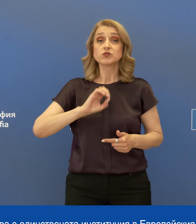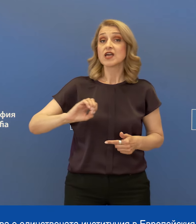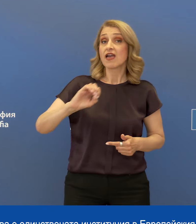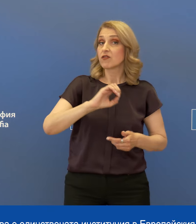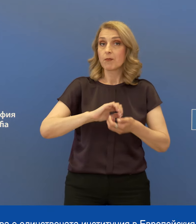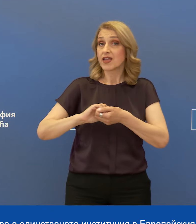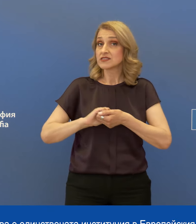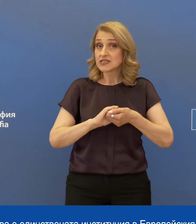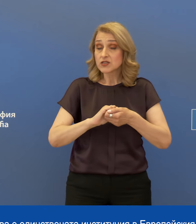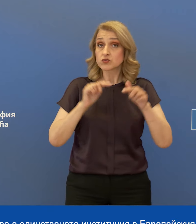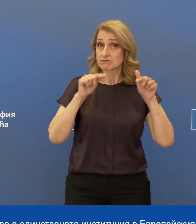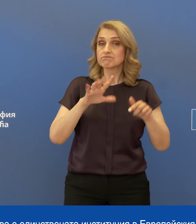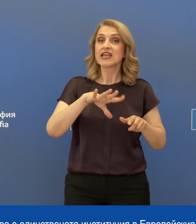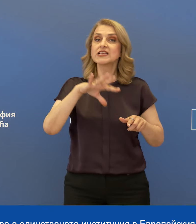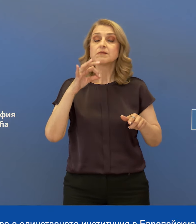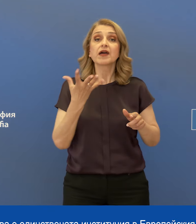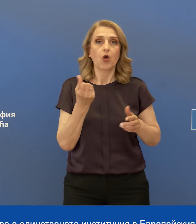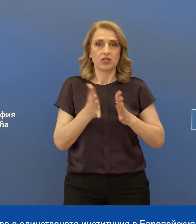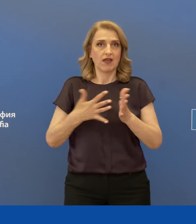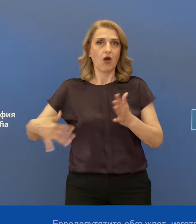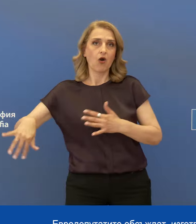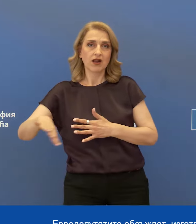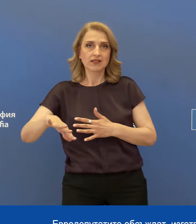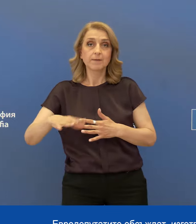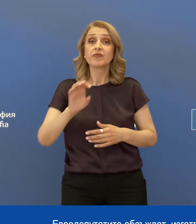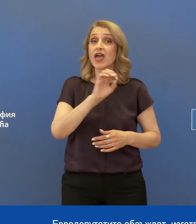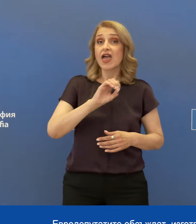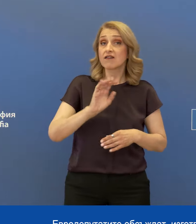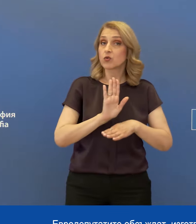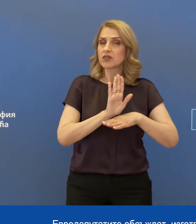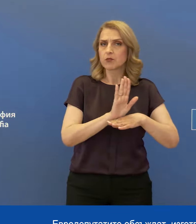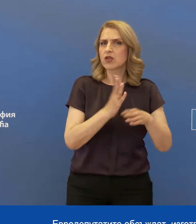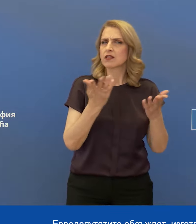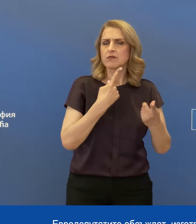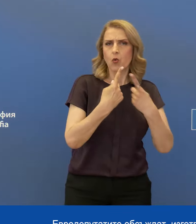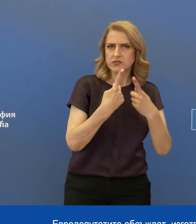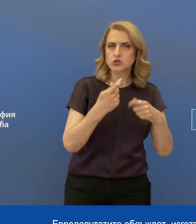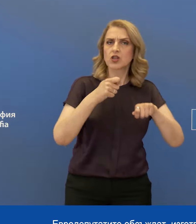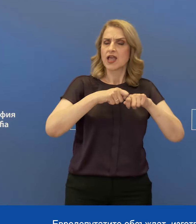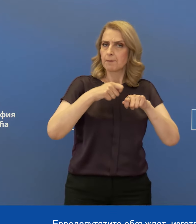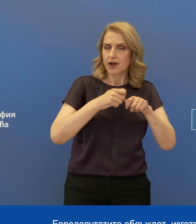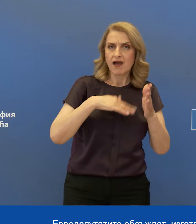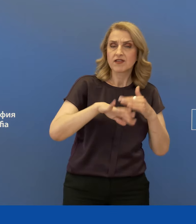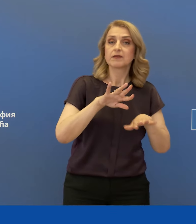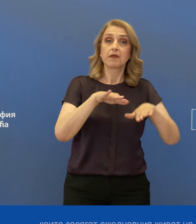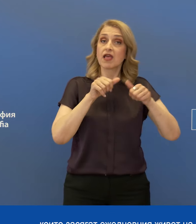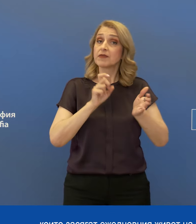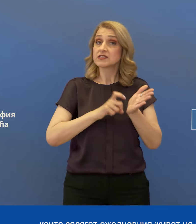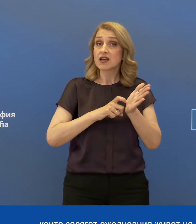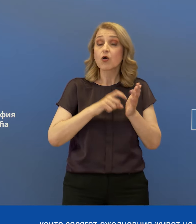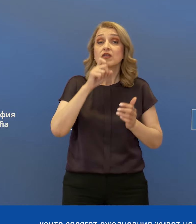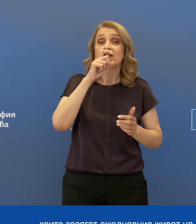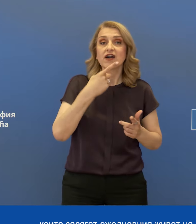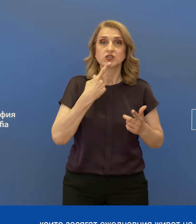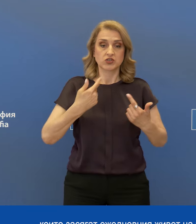Европейския съюз, която се избира пряко от нас. Евродепутатите обсъждат, изготвят и приемат закони, които